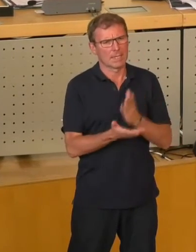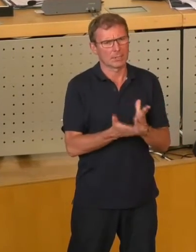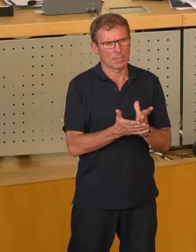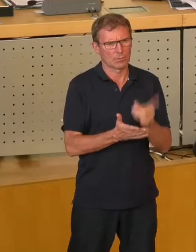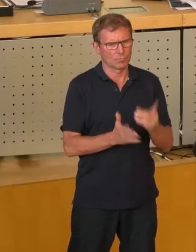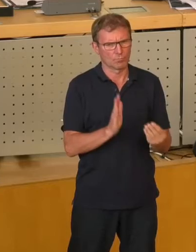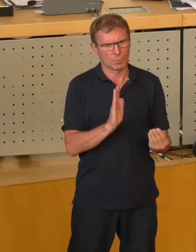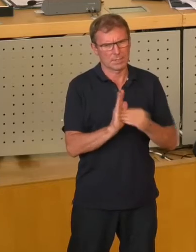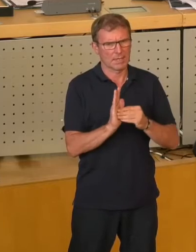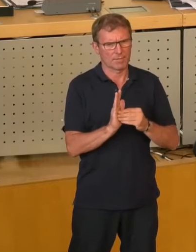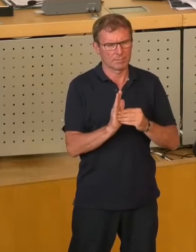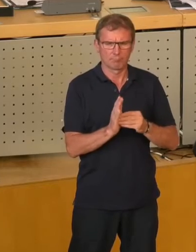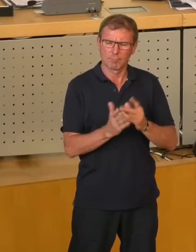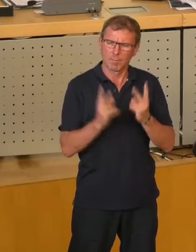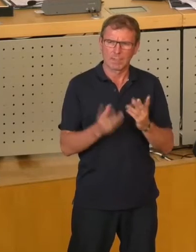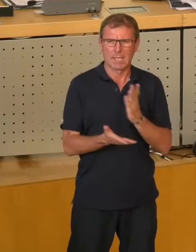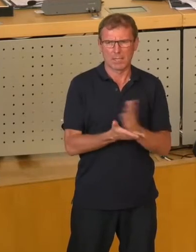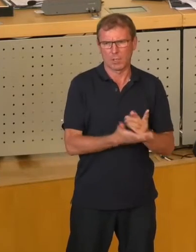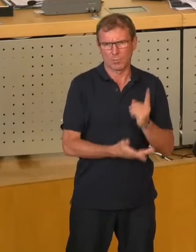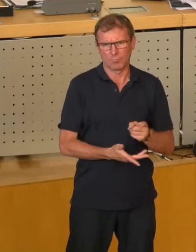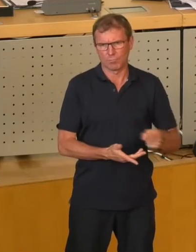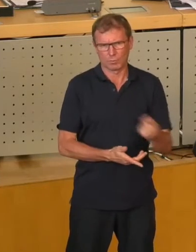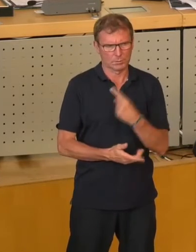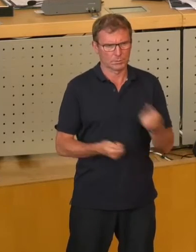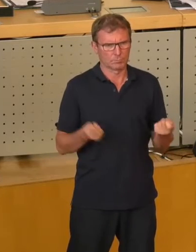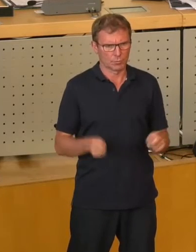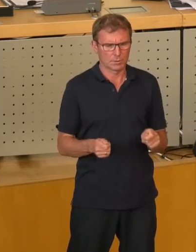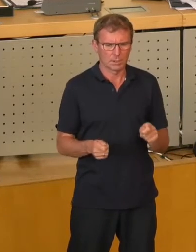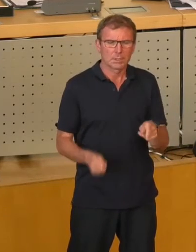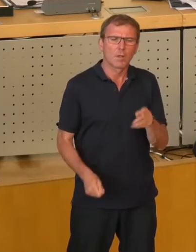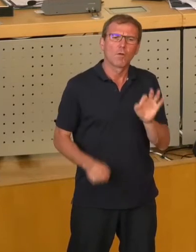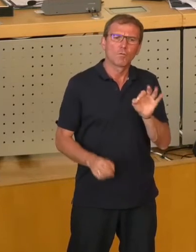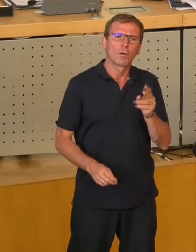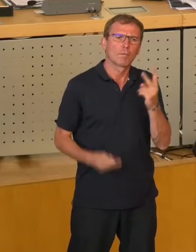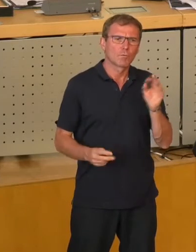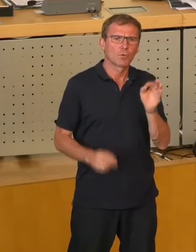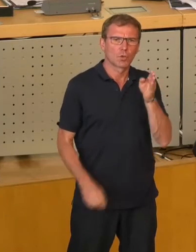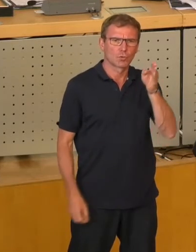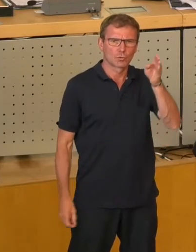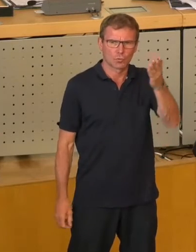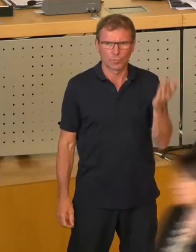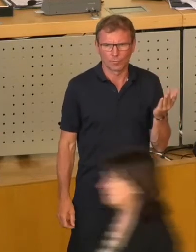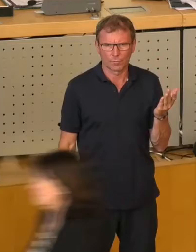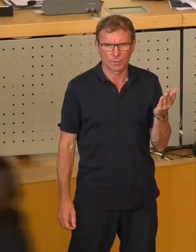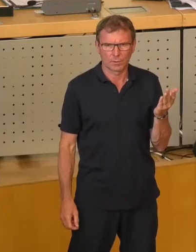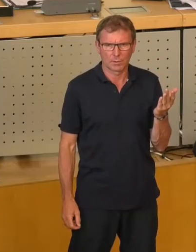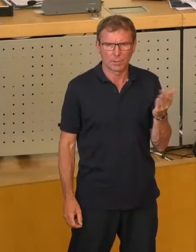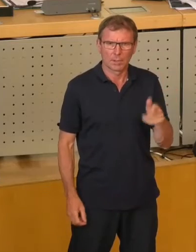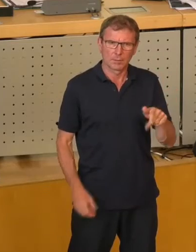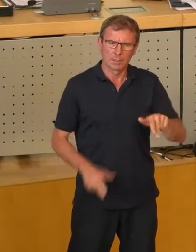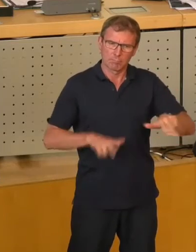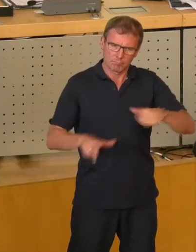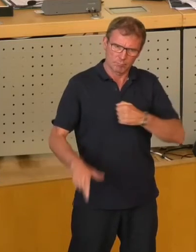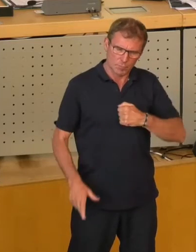zu treffen, eine Entscheidung, die in die Zukunft weist und die dafür sorgt,